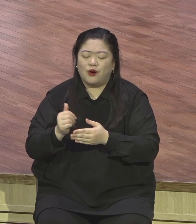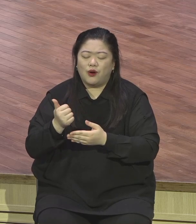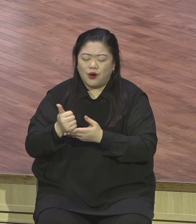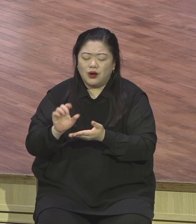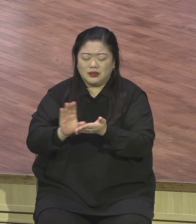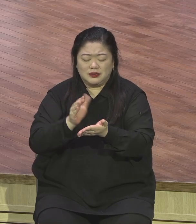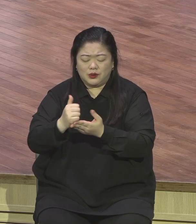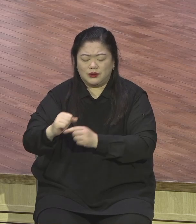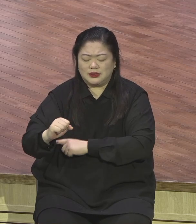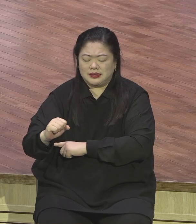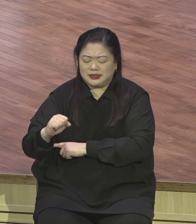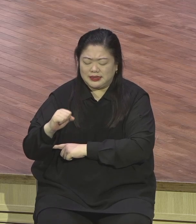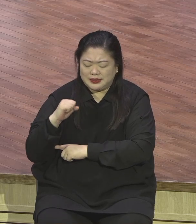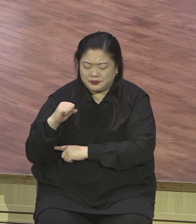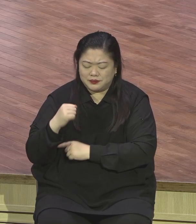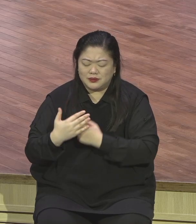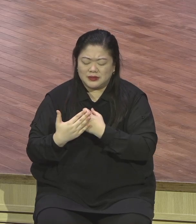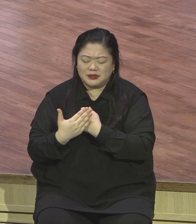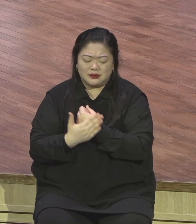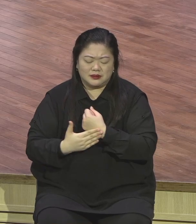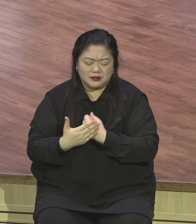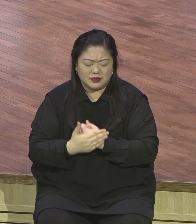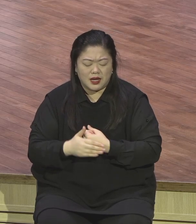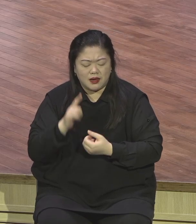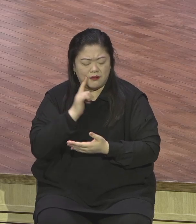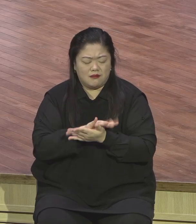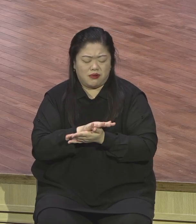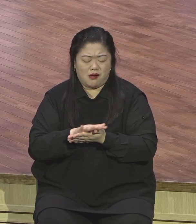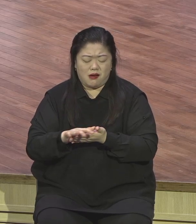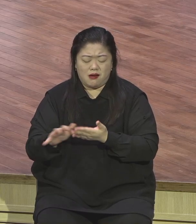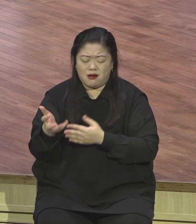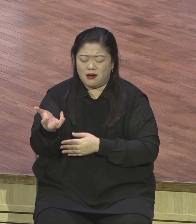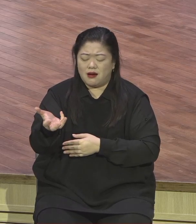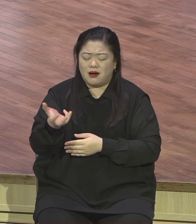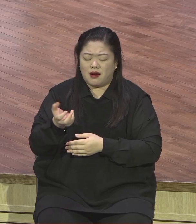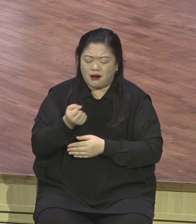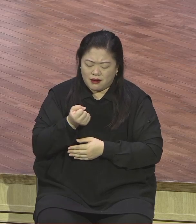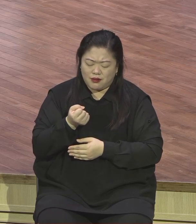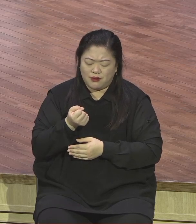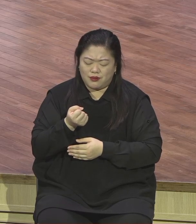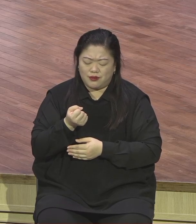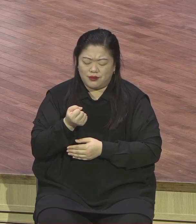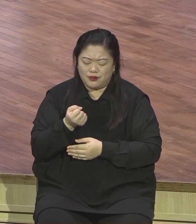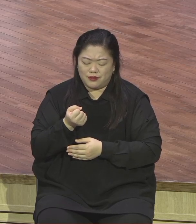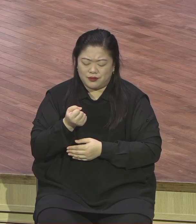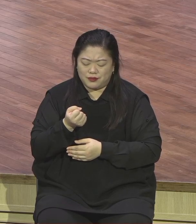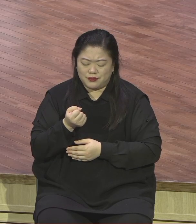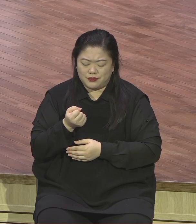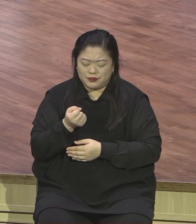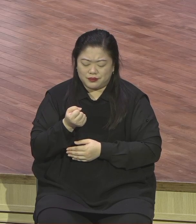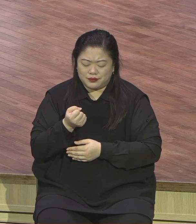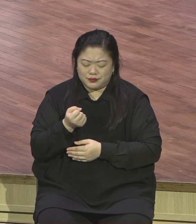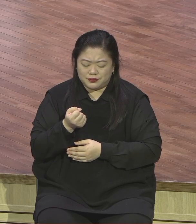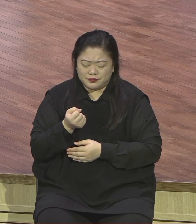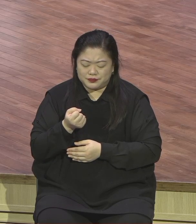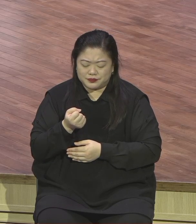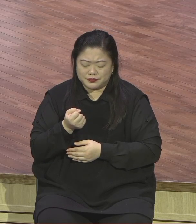또 우리 모든 성도들이 말씀 안에서 새로운 힘을 얻고 은혜를 받고 이런 지금 영적으로